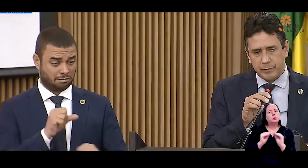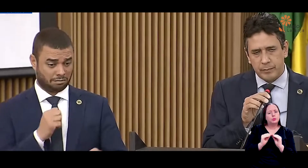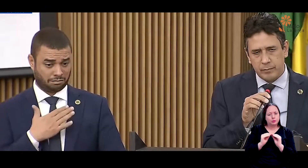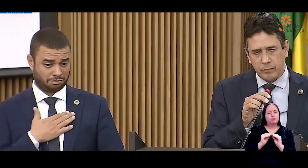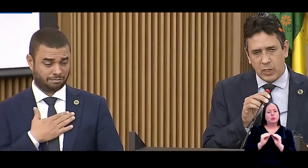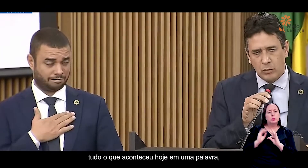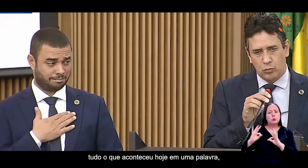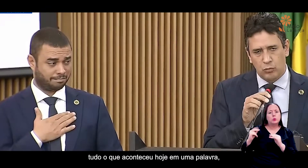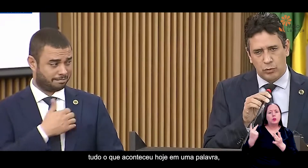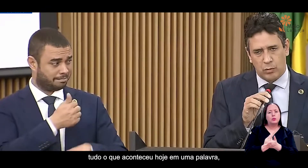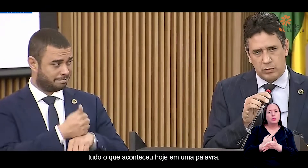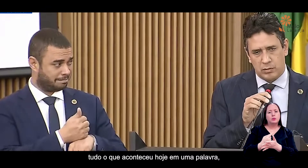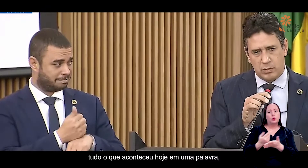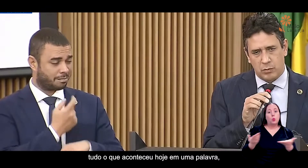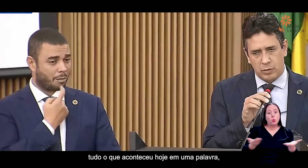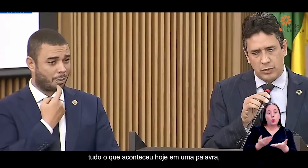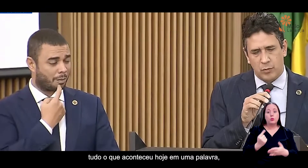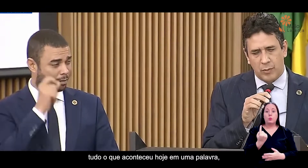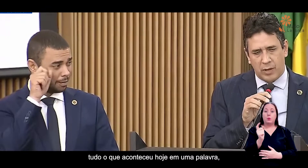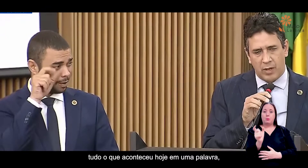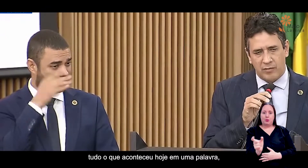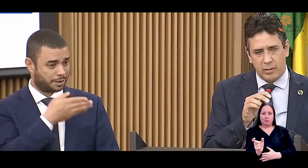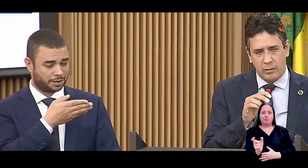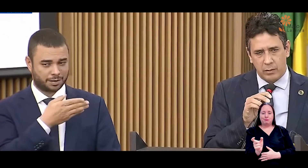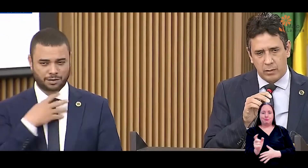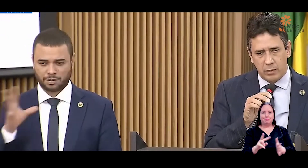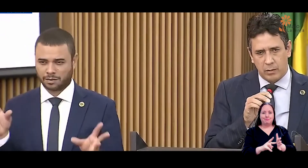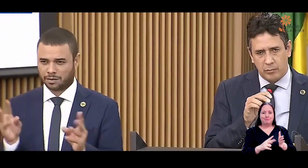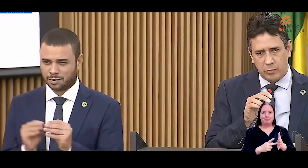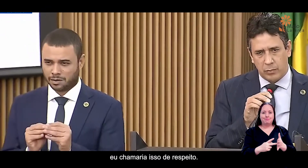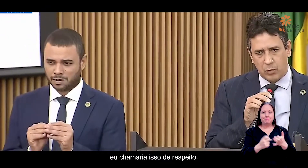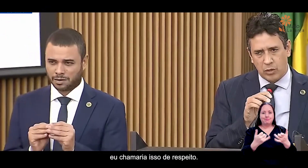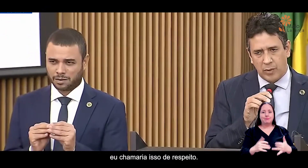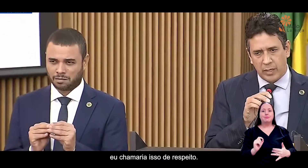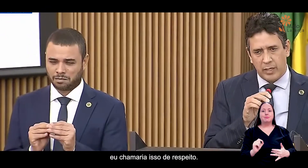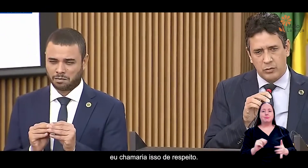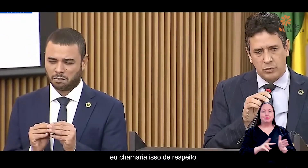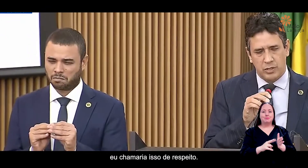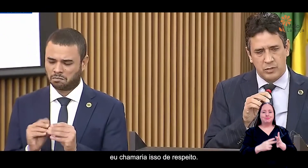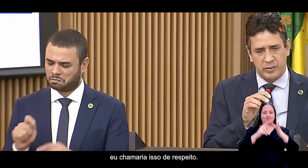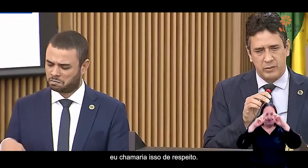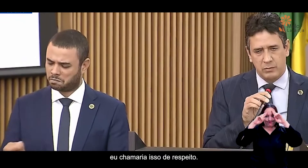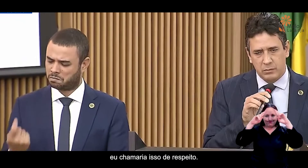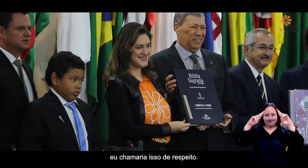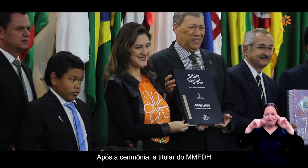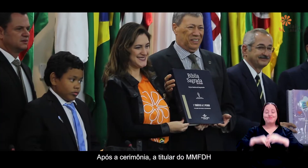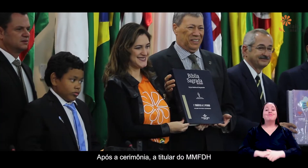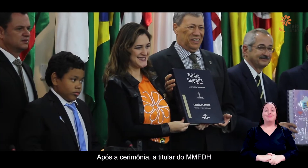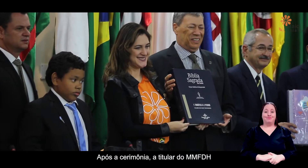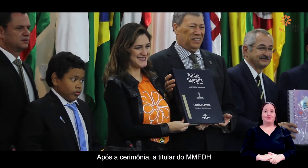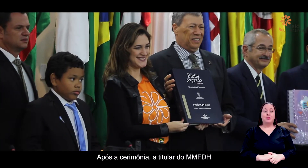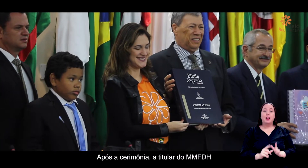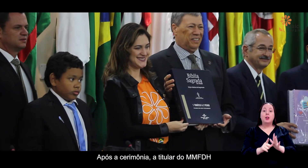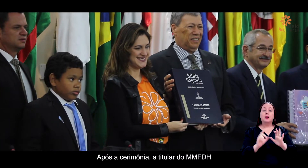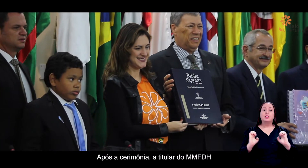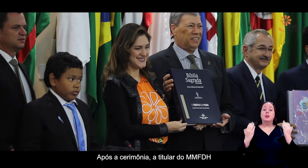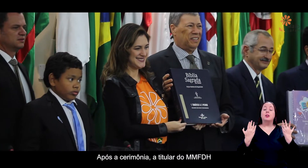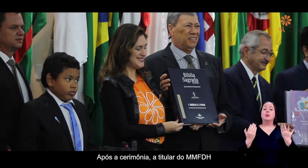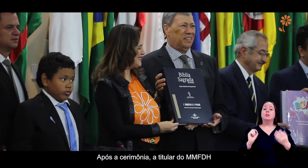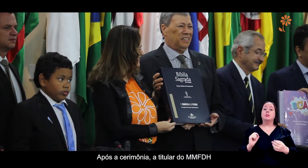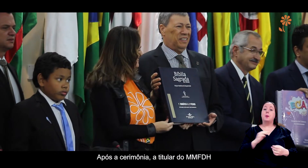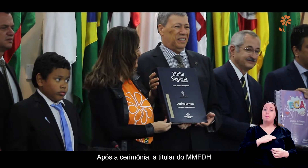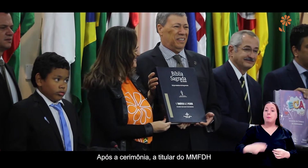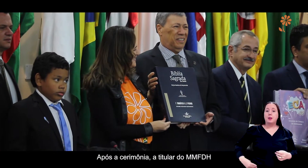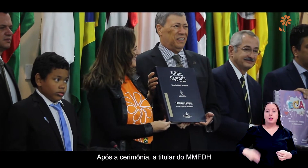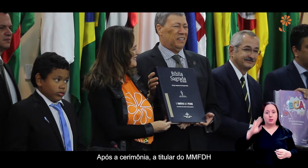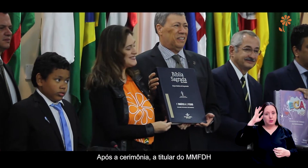tudo o que aconteceu hoje em uma palavra, eu chamaria isso de respeito. Após a cerimônia, a titular